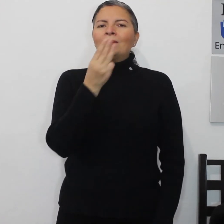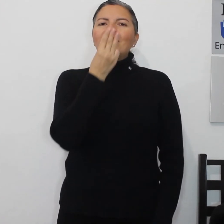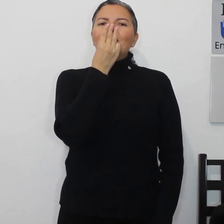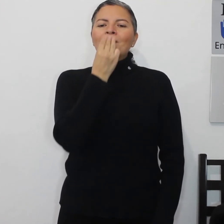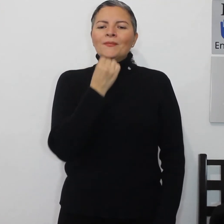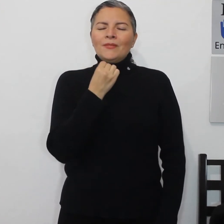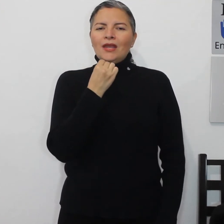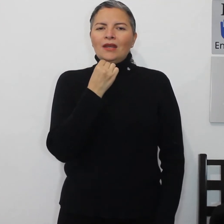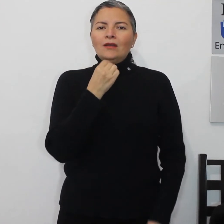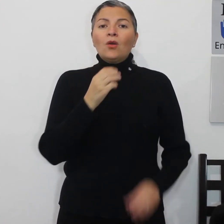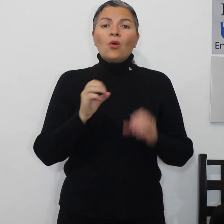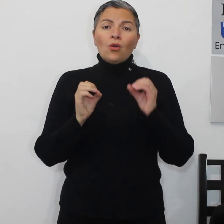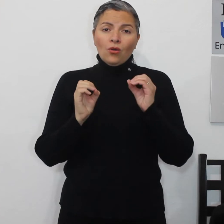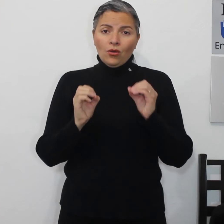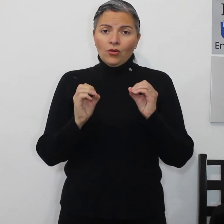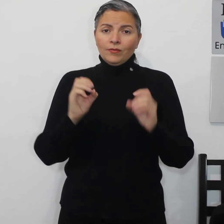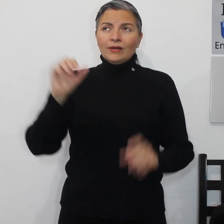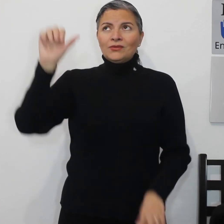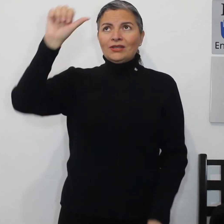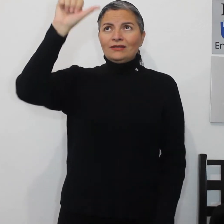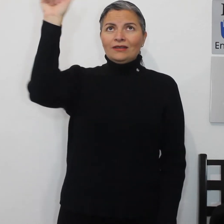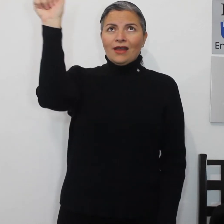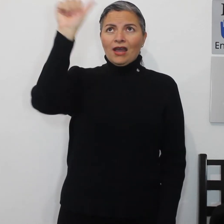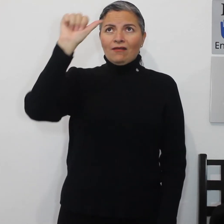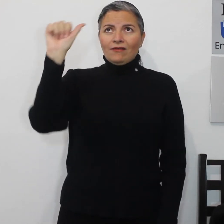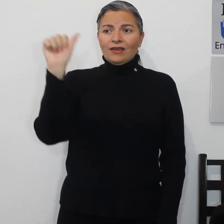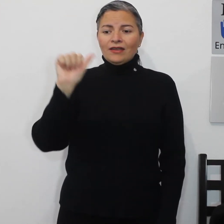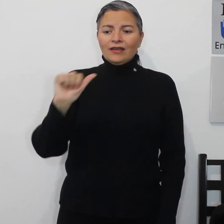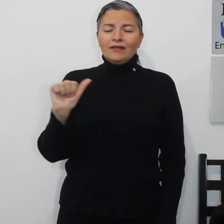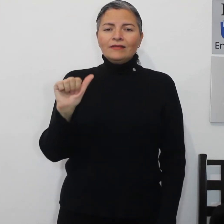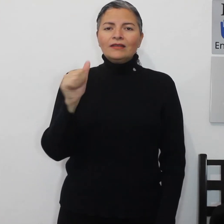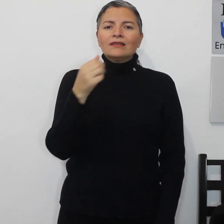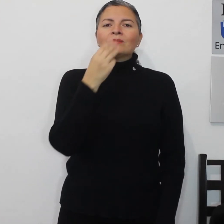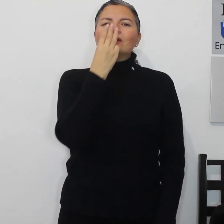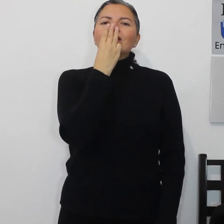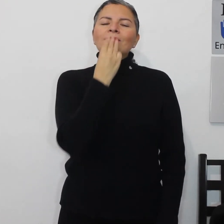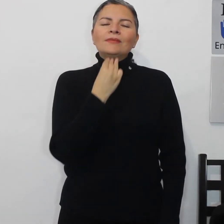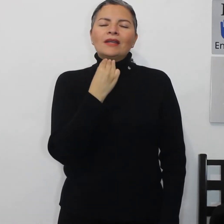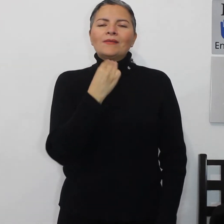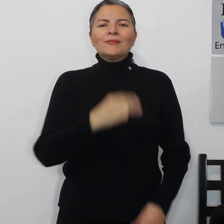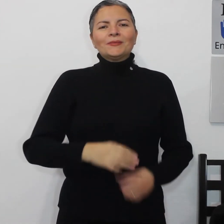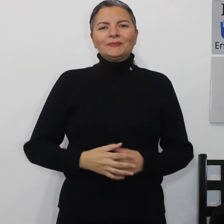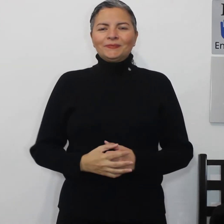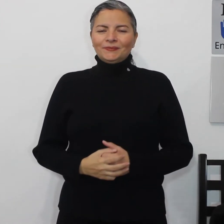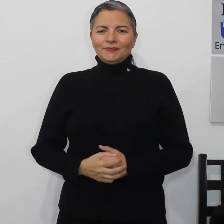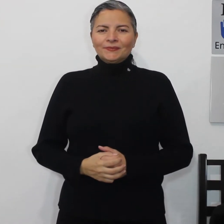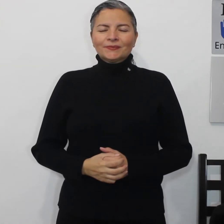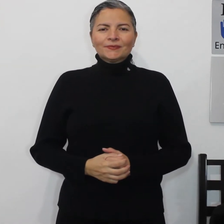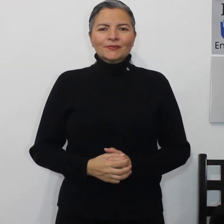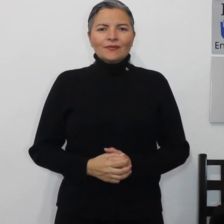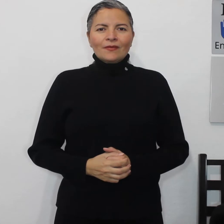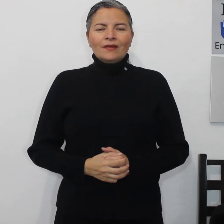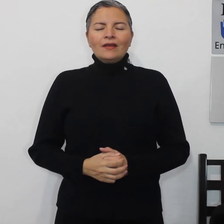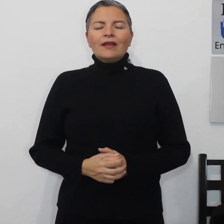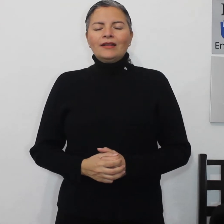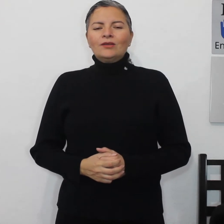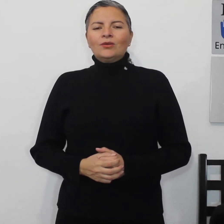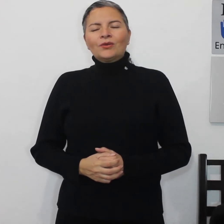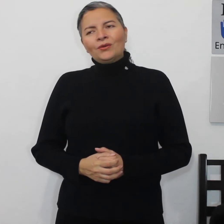M miel o vamos a decir abeja y después miel caldo caldo con